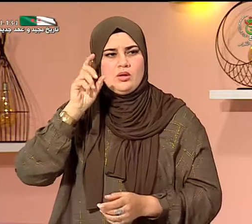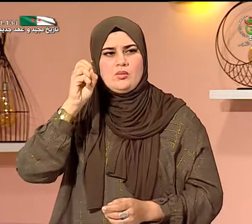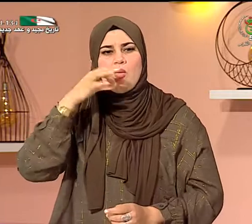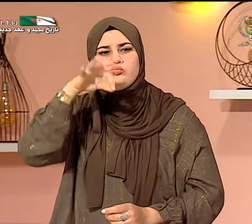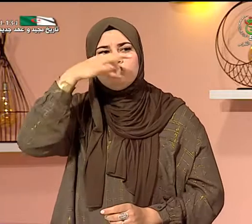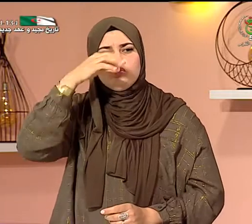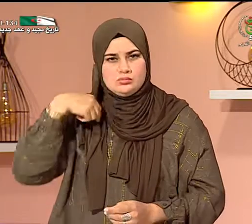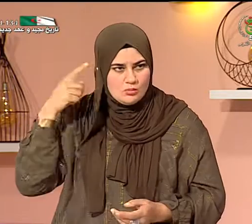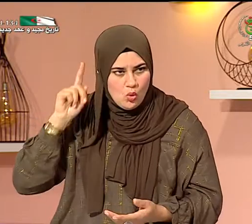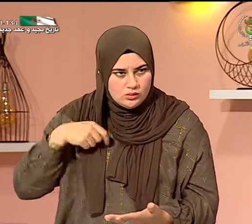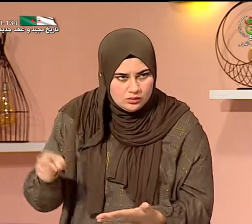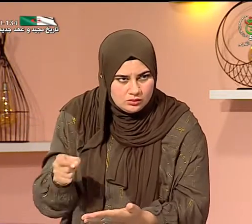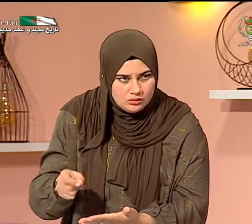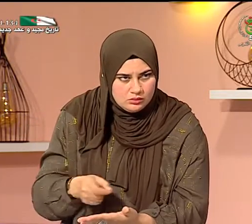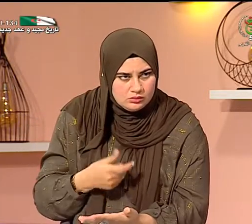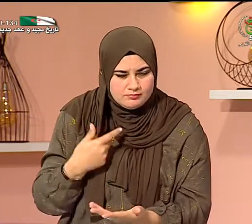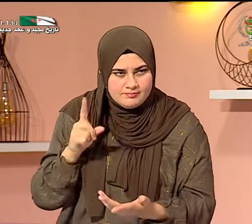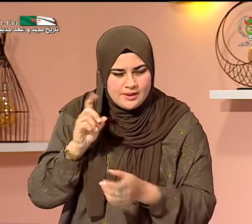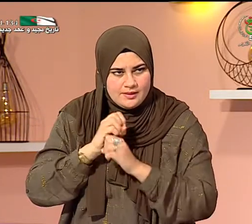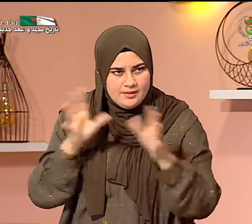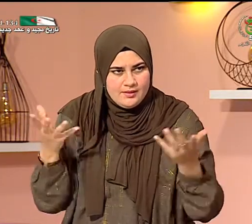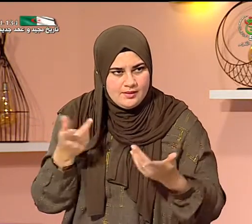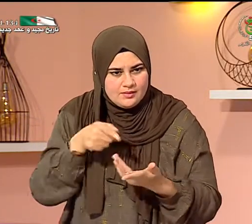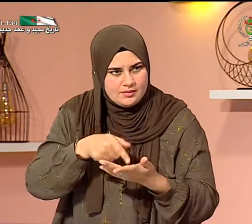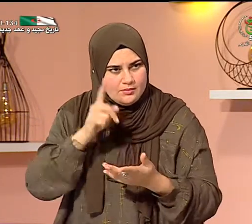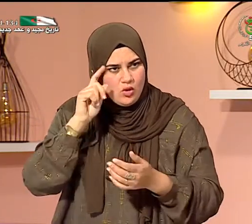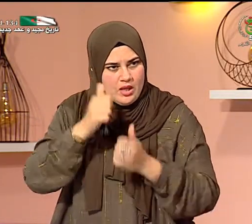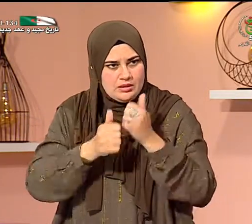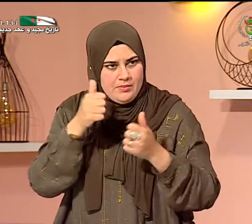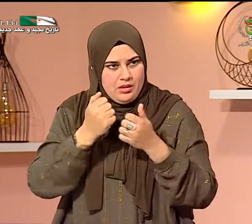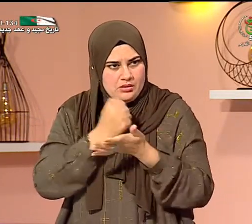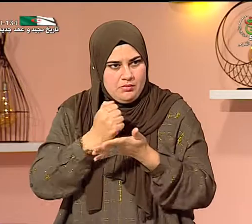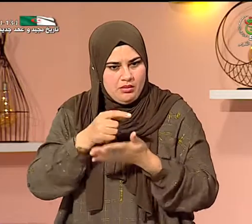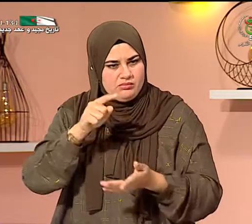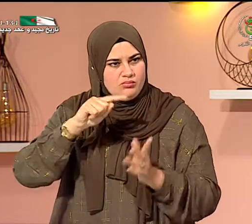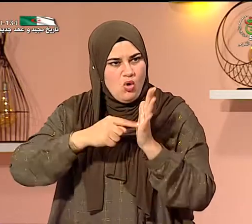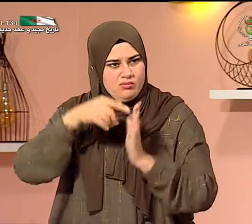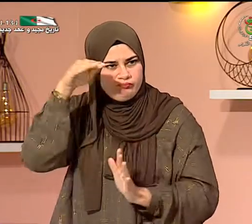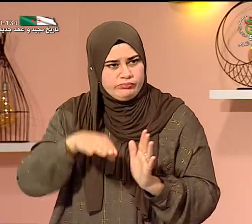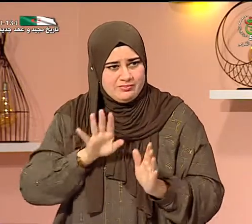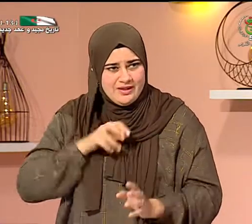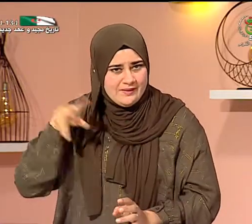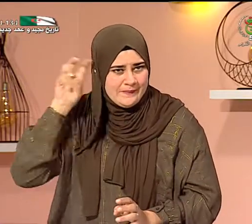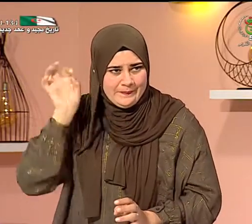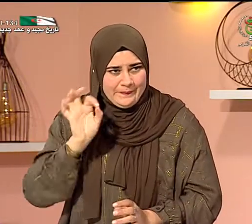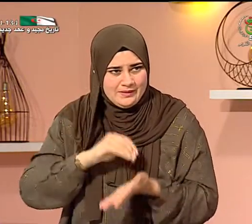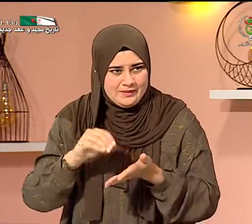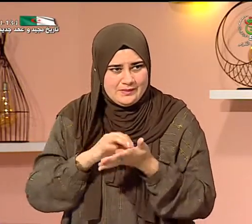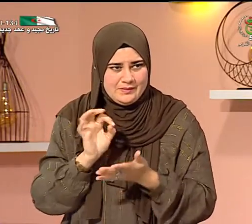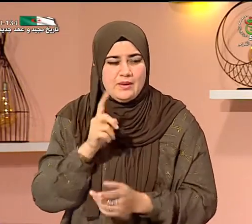لأنها سهلة ومعلومة مرئية أما اللغات والعربية والمواد الأخرى الأدبية